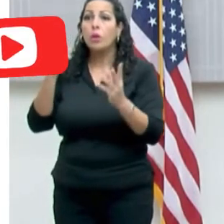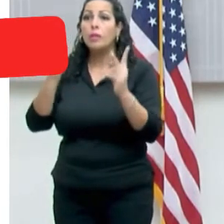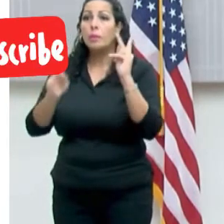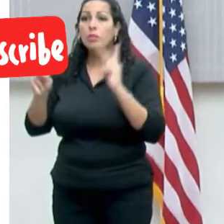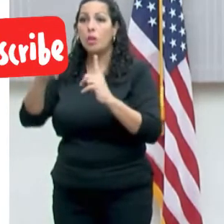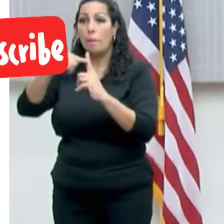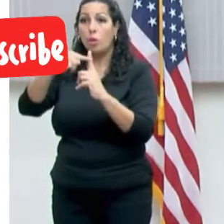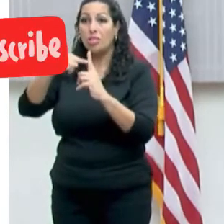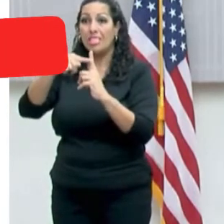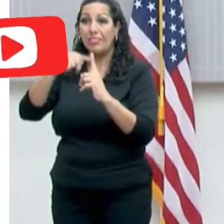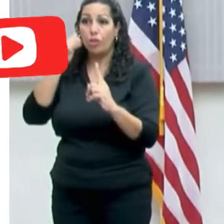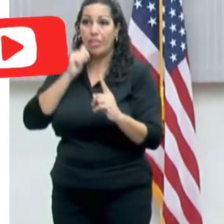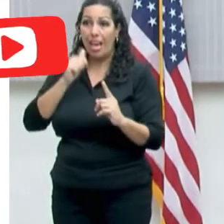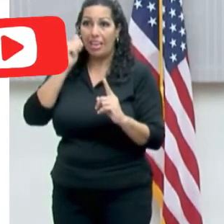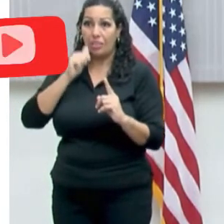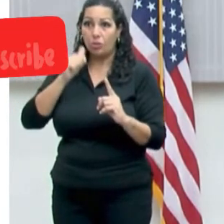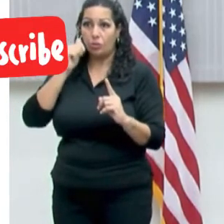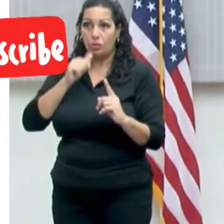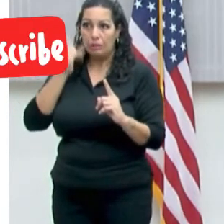positivos por día.